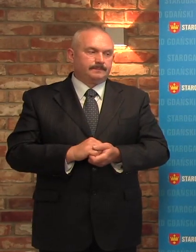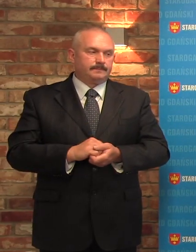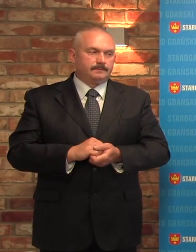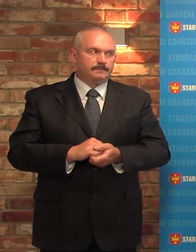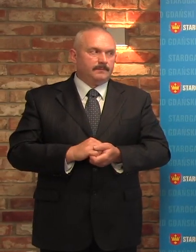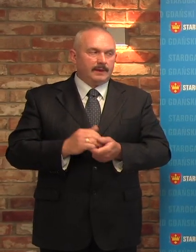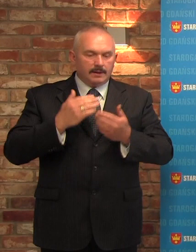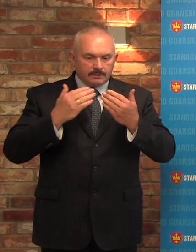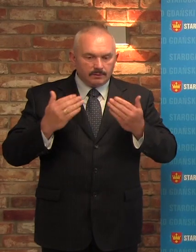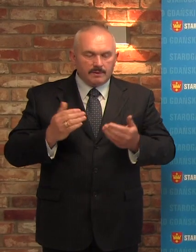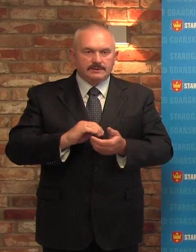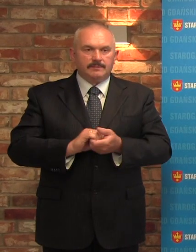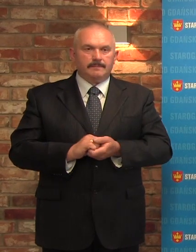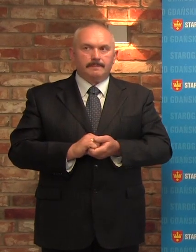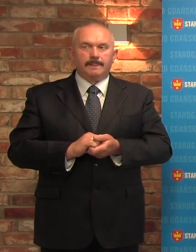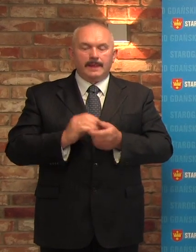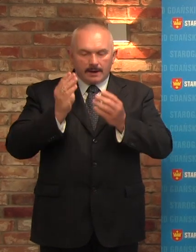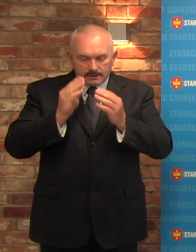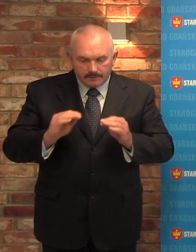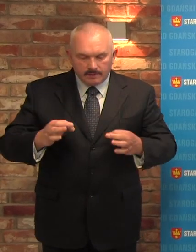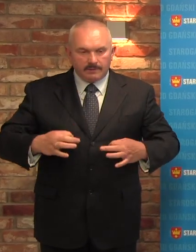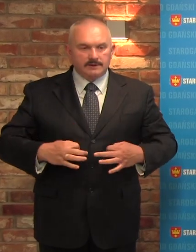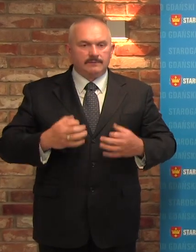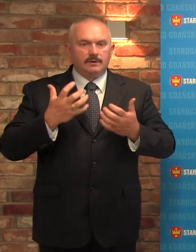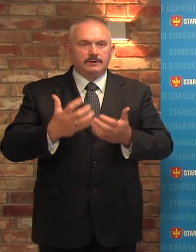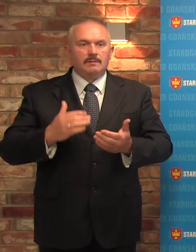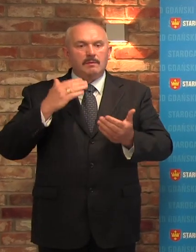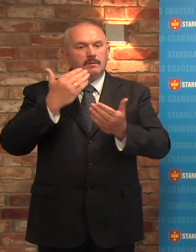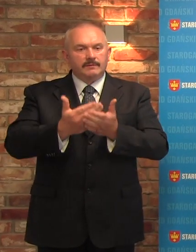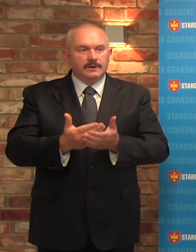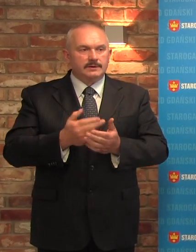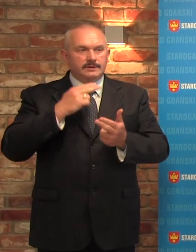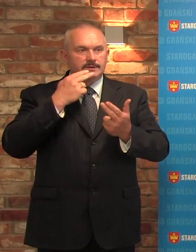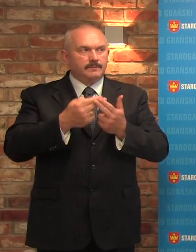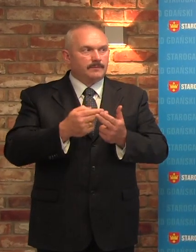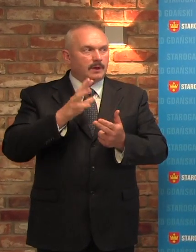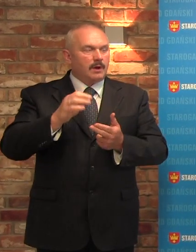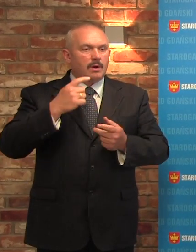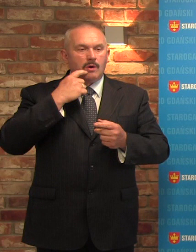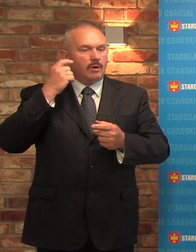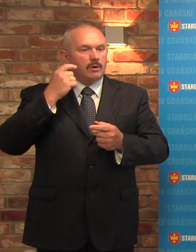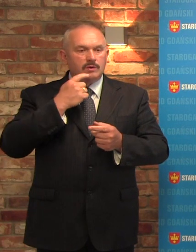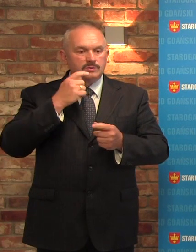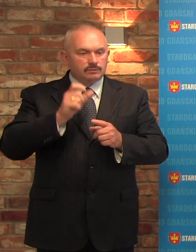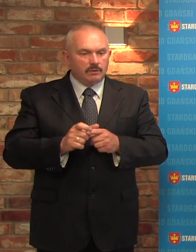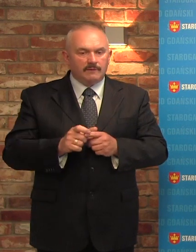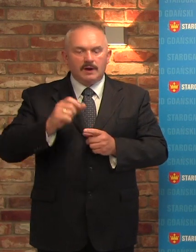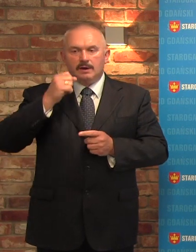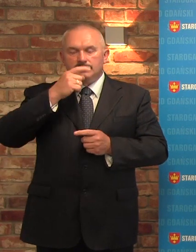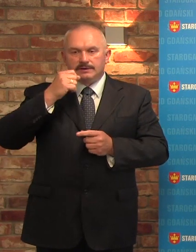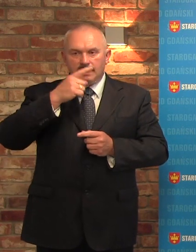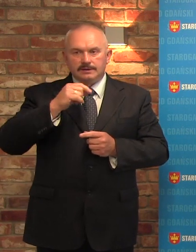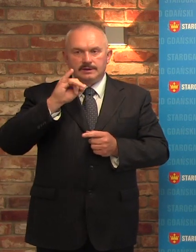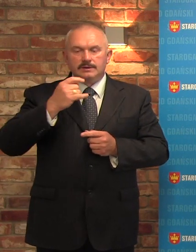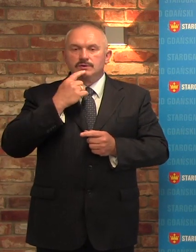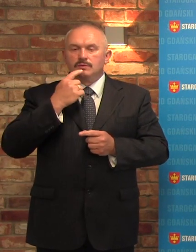Dziękuję bardzo. Szanowni Państwo, ja chciałbym się odnieść do słów i oskarżeń kierowanych pod adresem pana